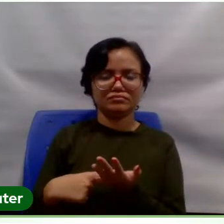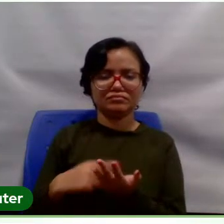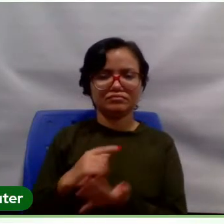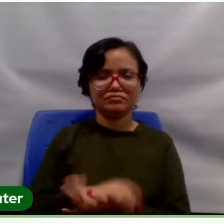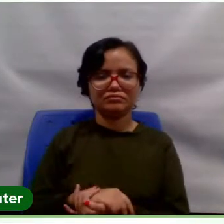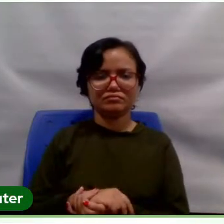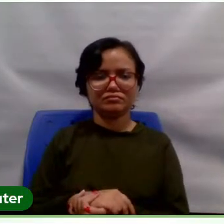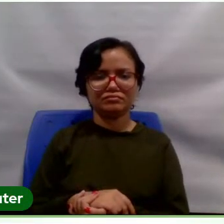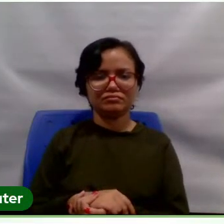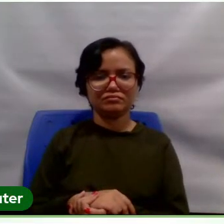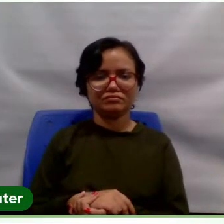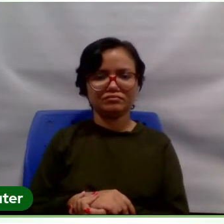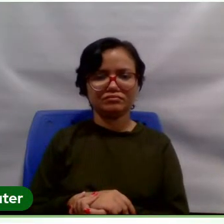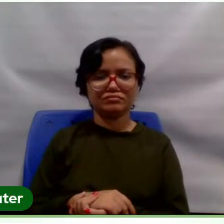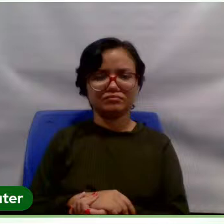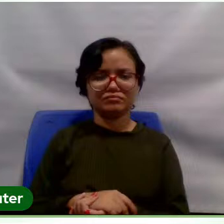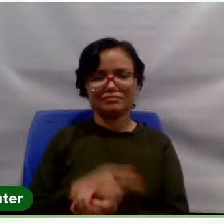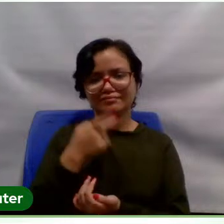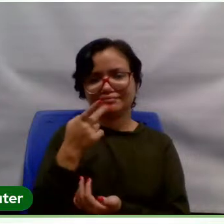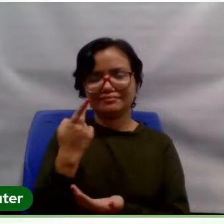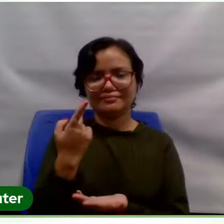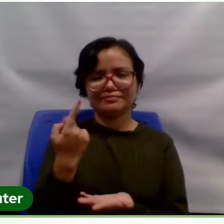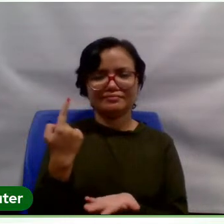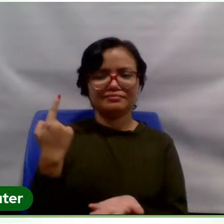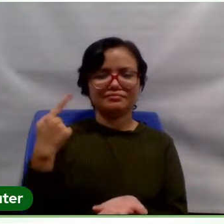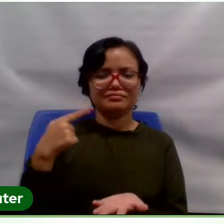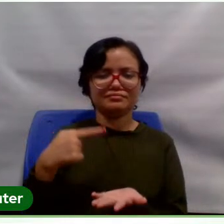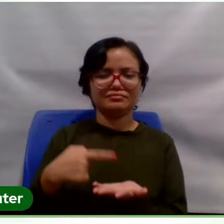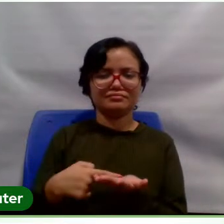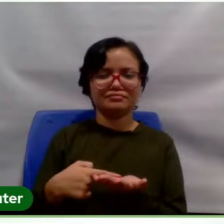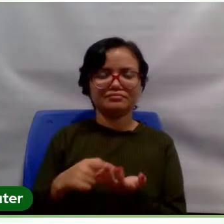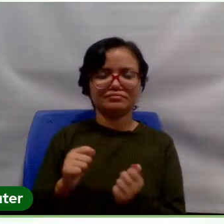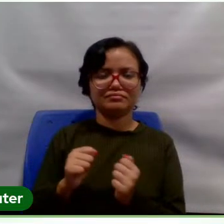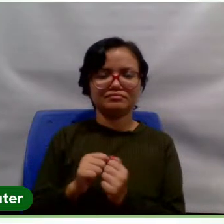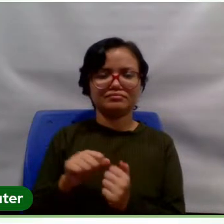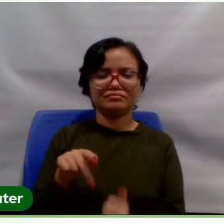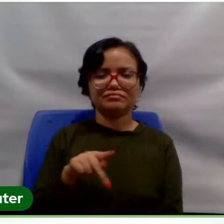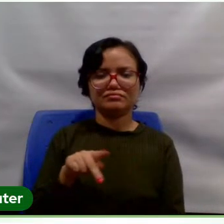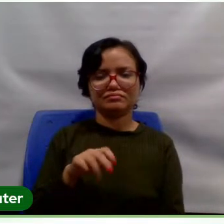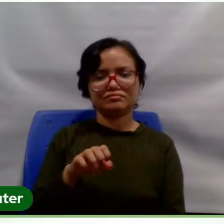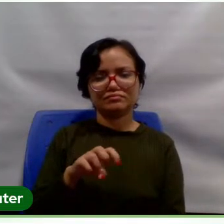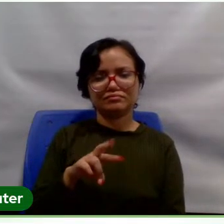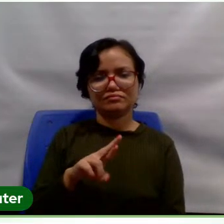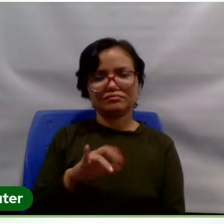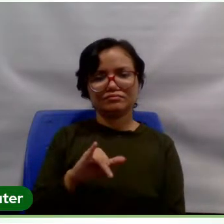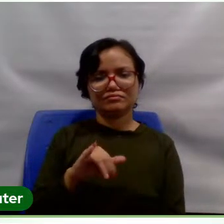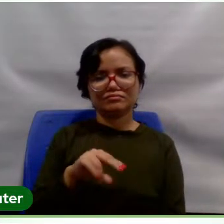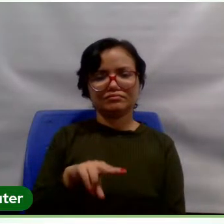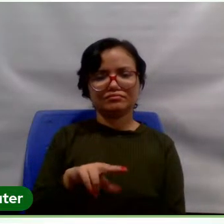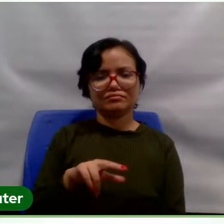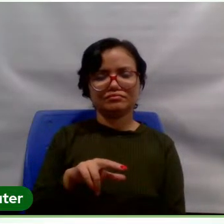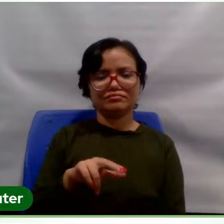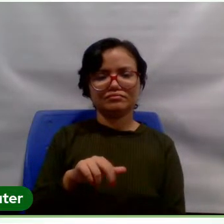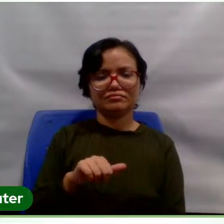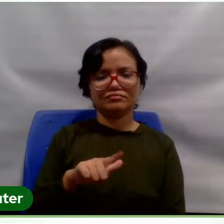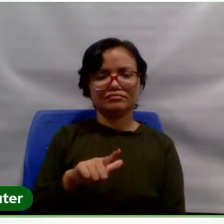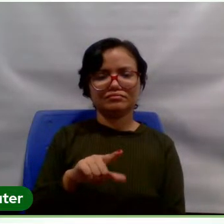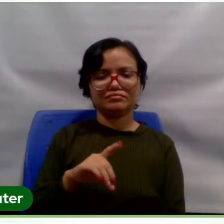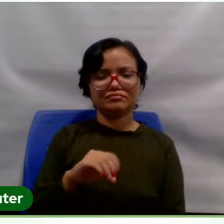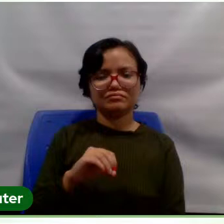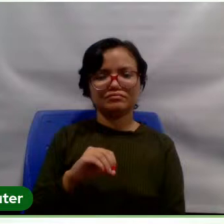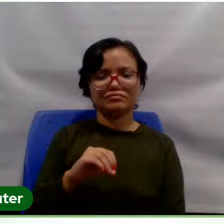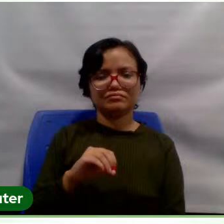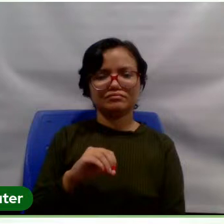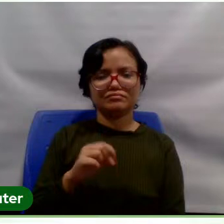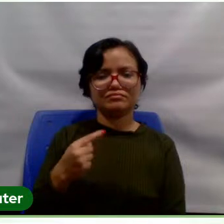vou dizer aqui, ele marcou, junto com o professor Erinaldo, que foi convocado, que nós deveríamos voltar